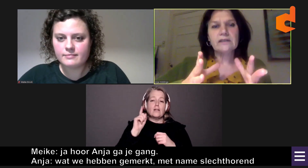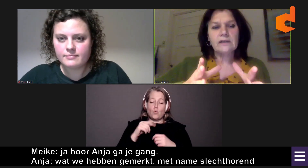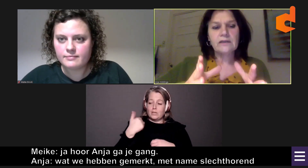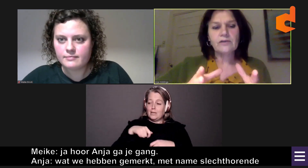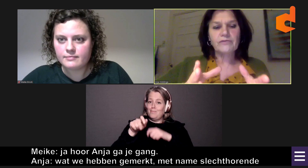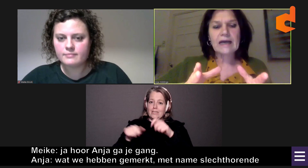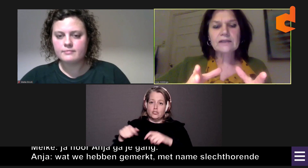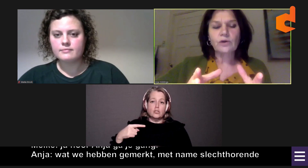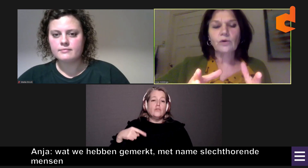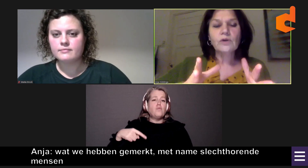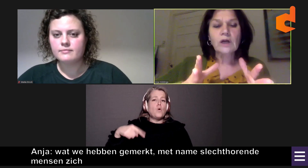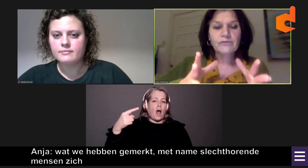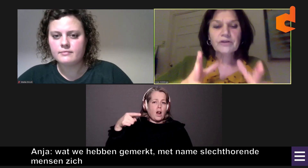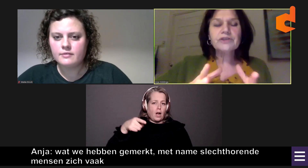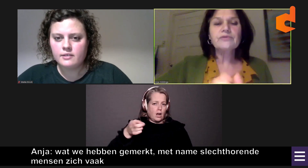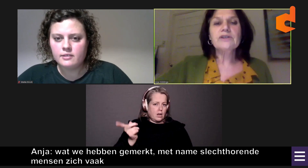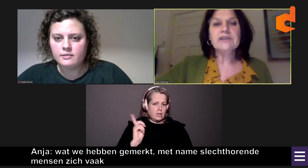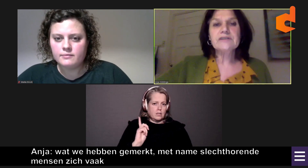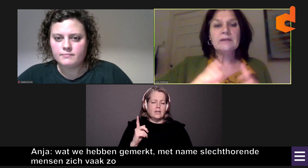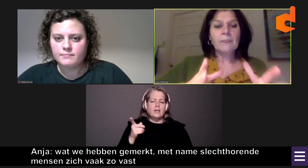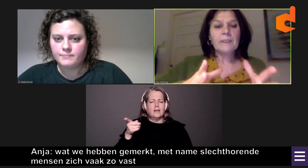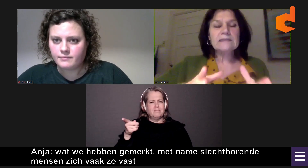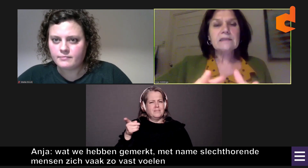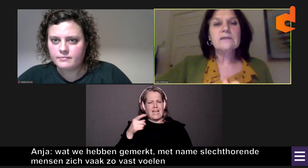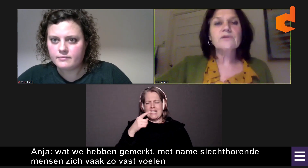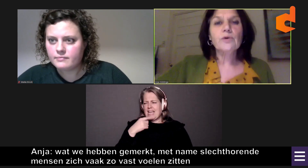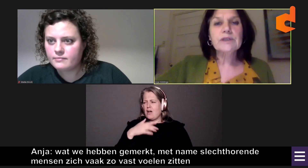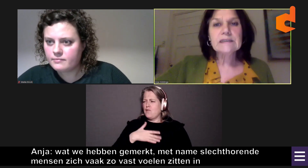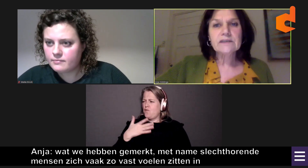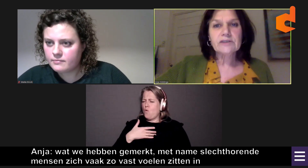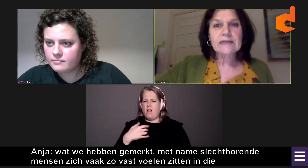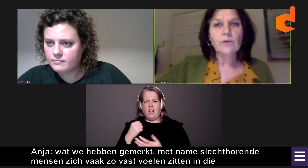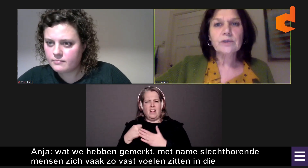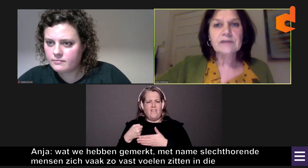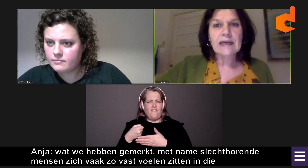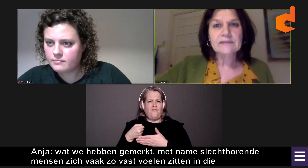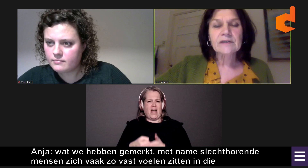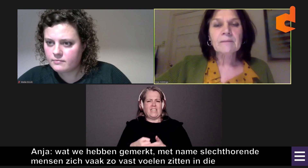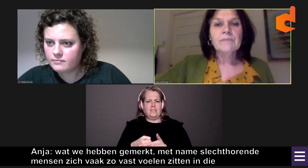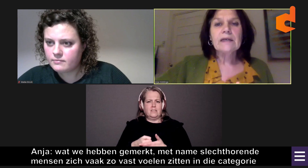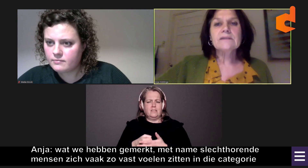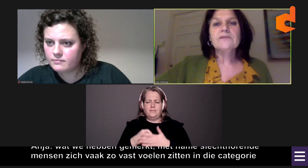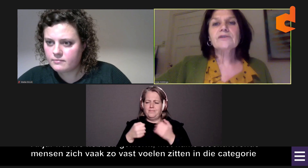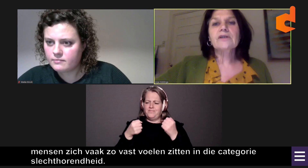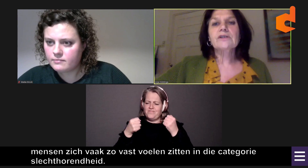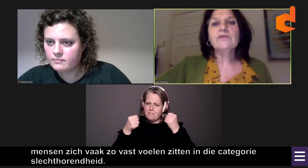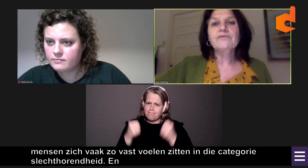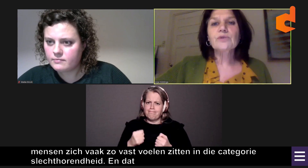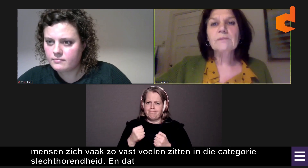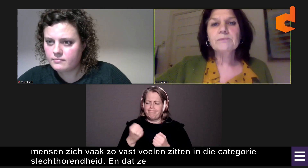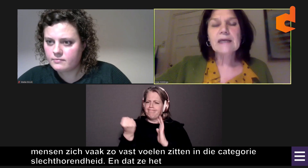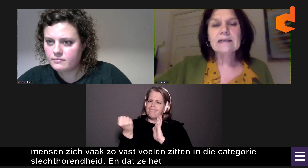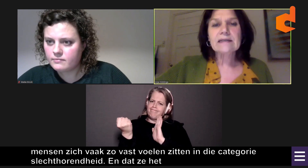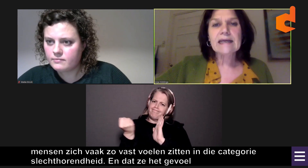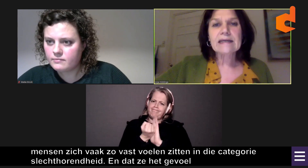zich vaak zo vast voelen zitten in die categorie slechthorendheid. En dat ze het